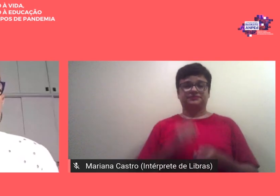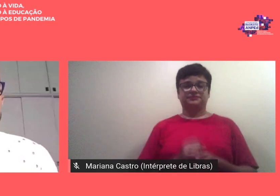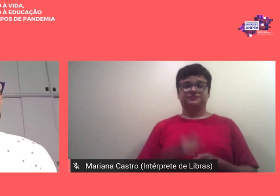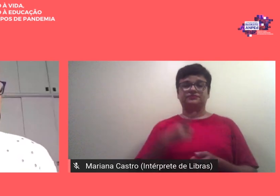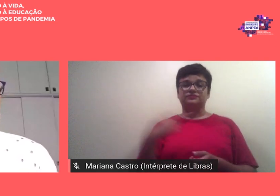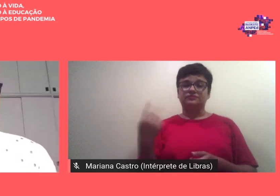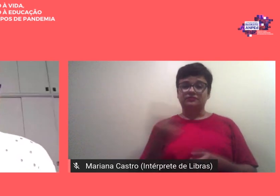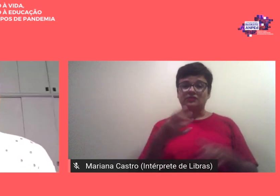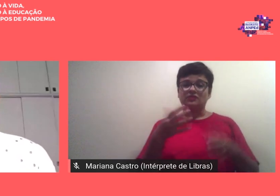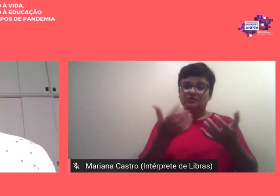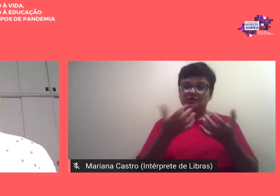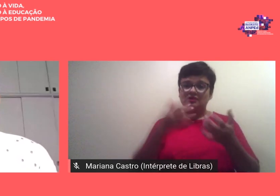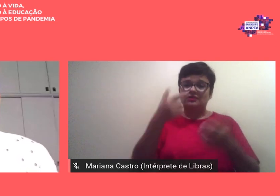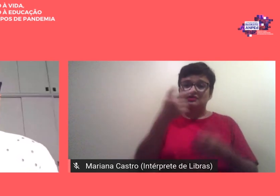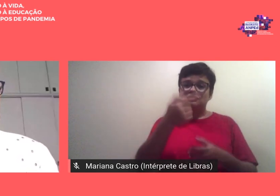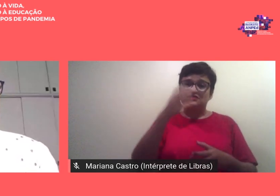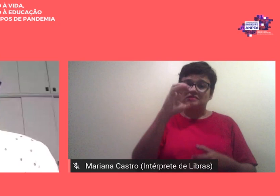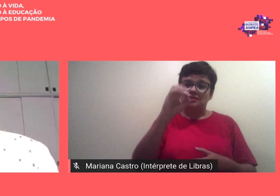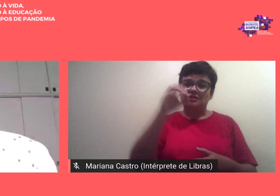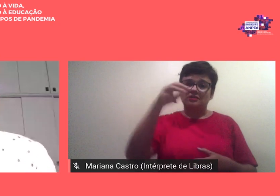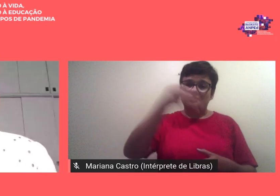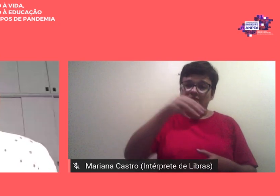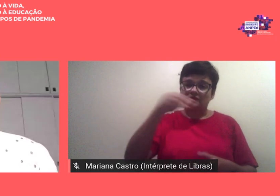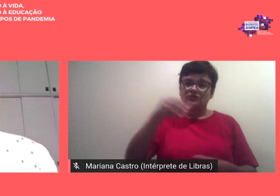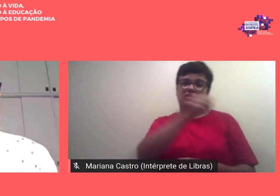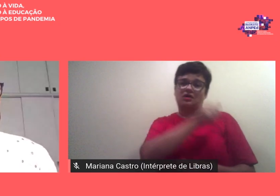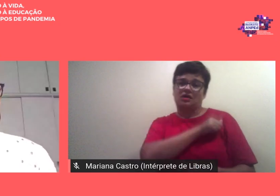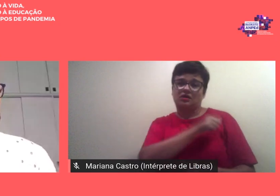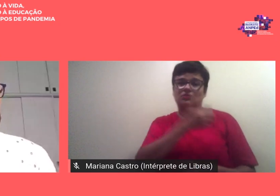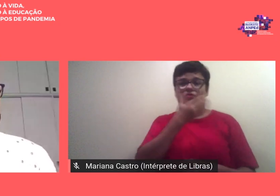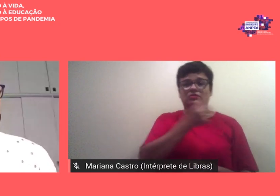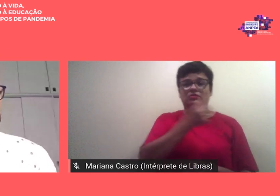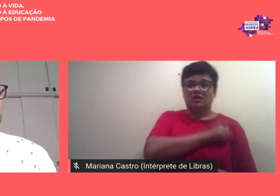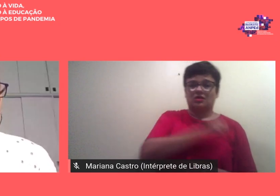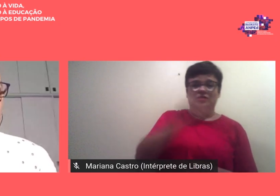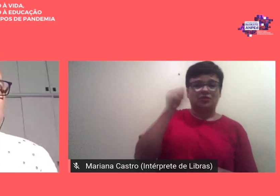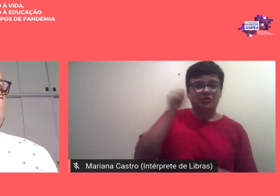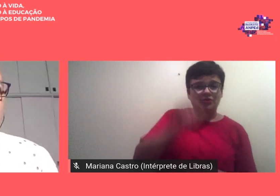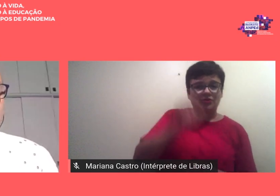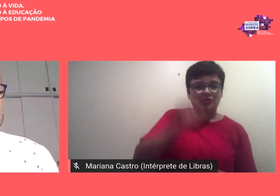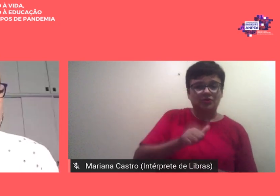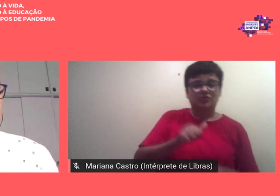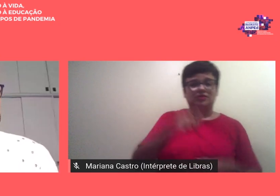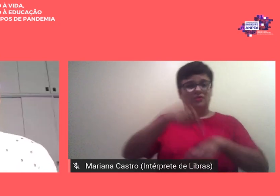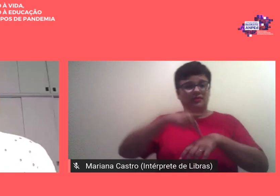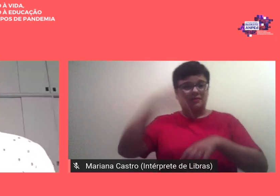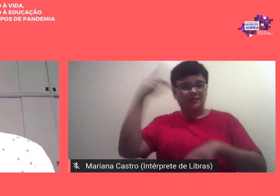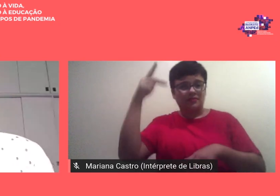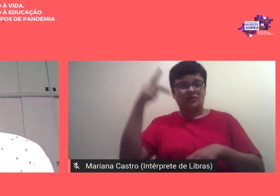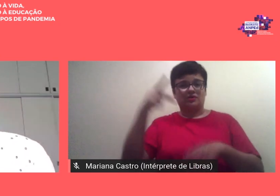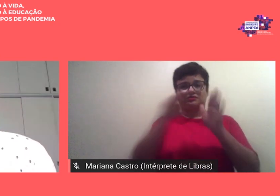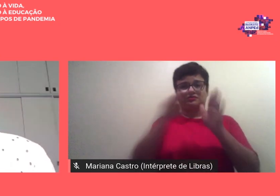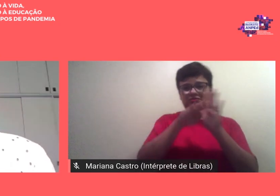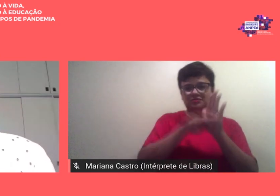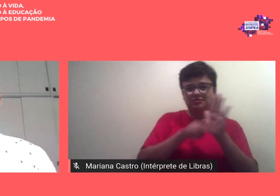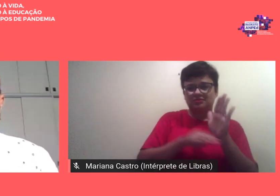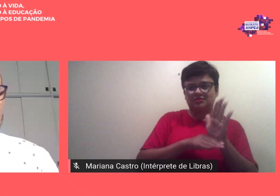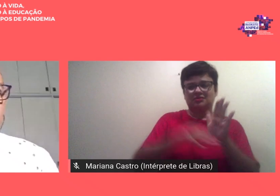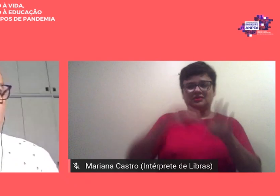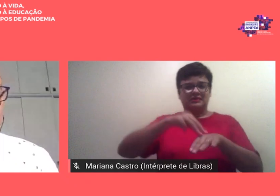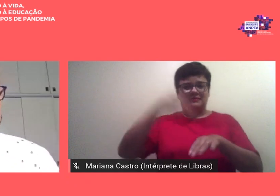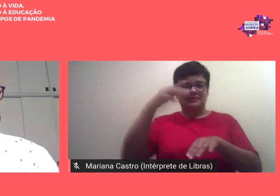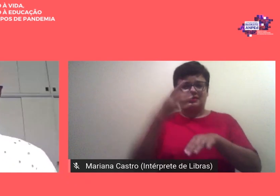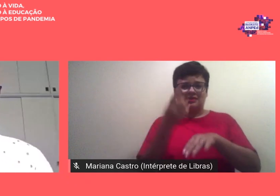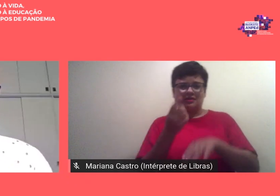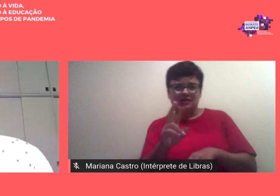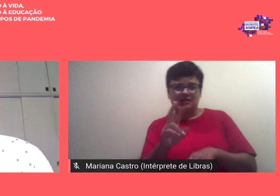70 monitores monitoras alunos alunas alunes da graduação e de nossos programas mestrandes mestras doutorandes